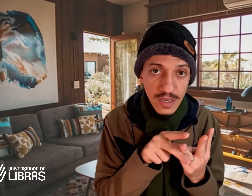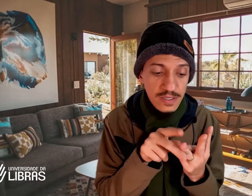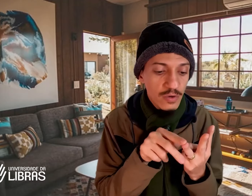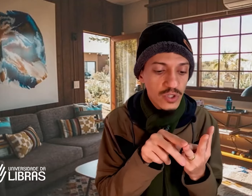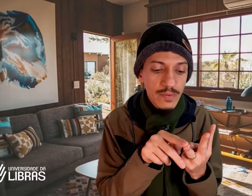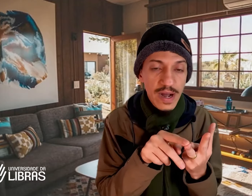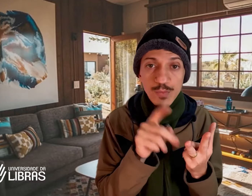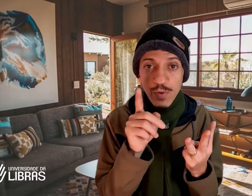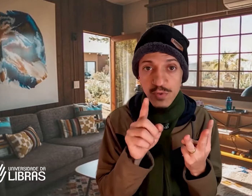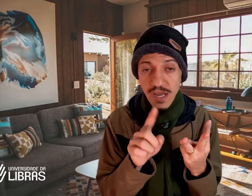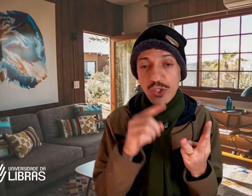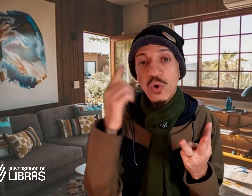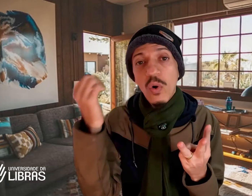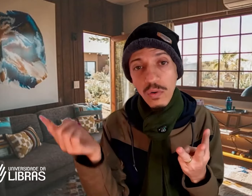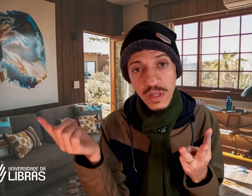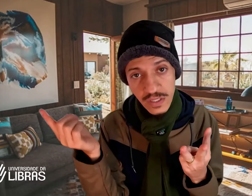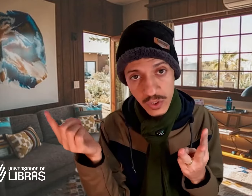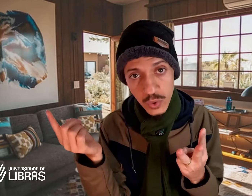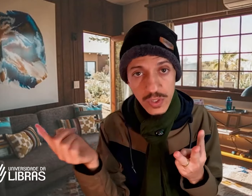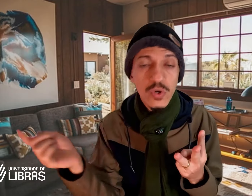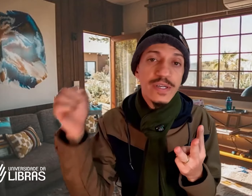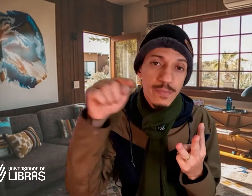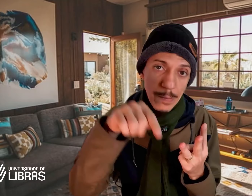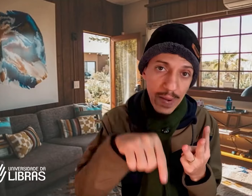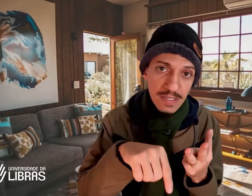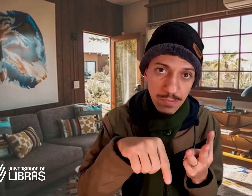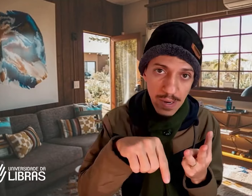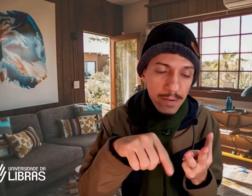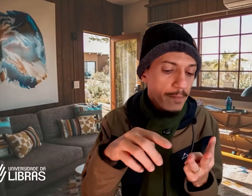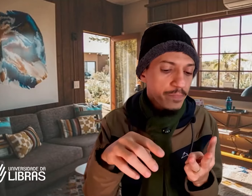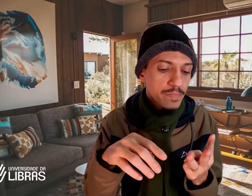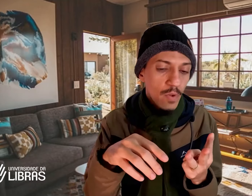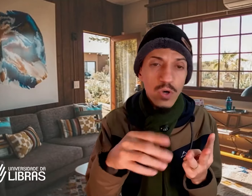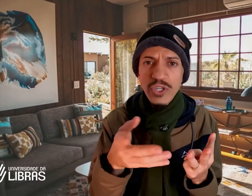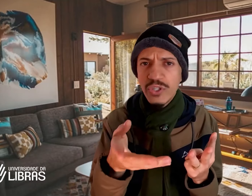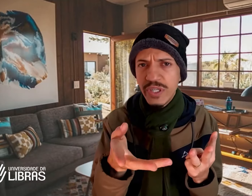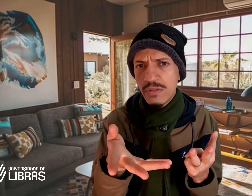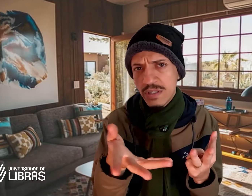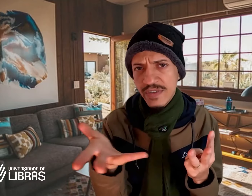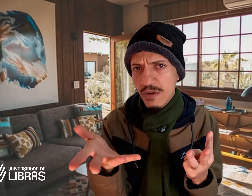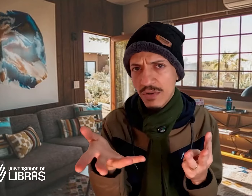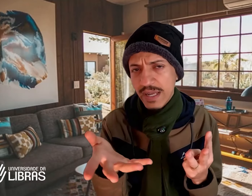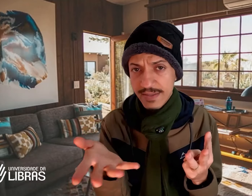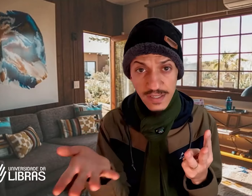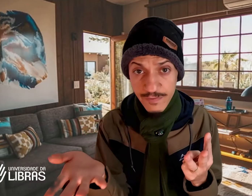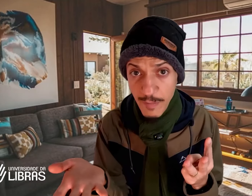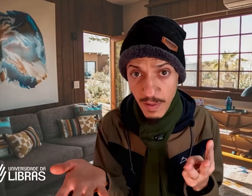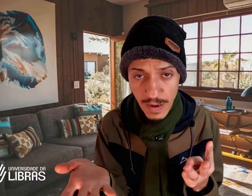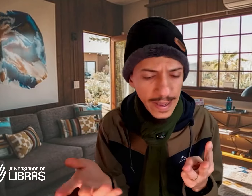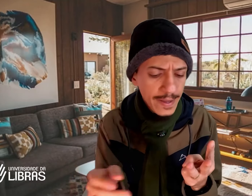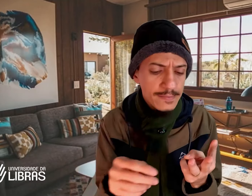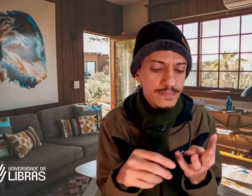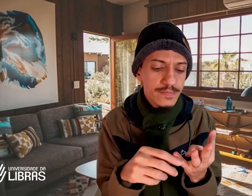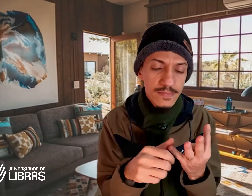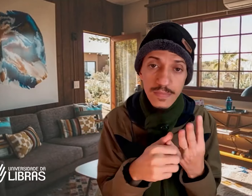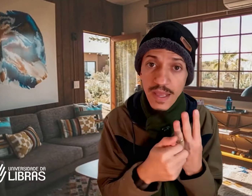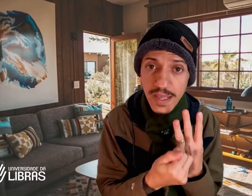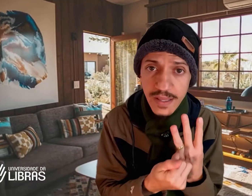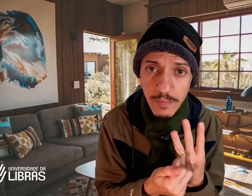são chamados profissionais de outras instituições para participar, hoje em dia, isso às vezes acontece até de forma online, e também